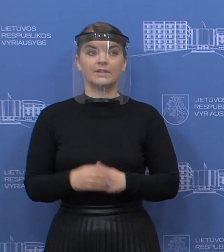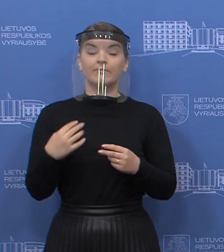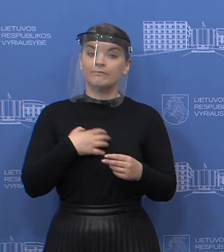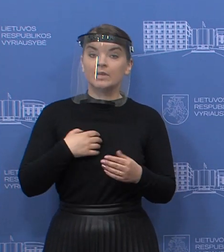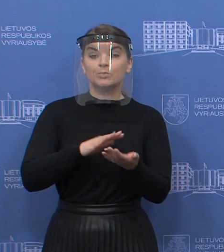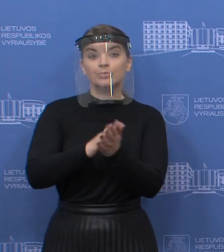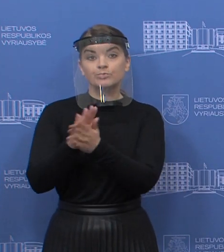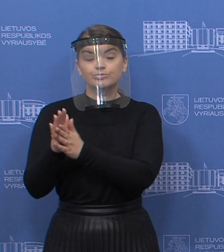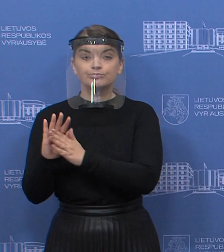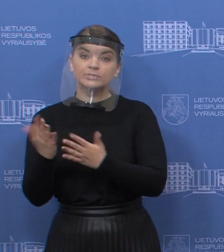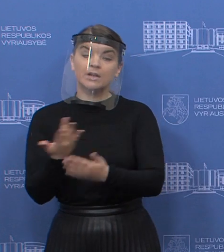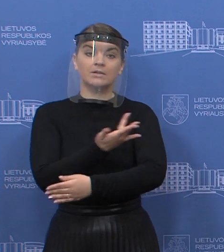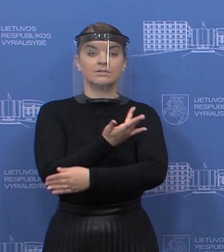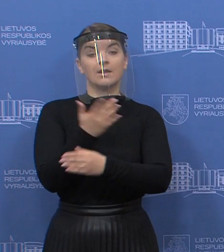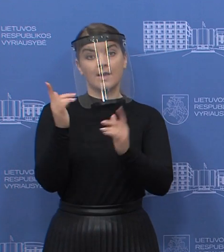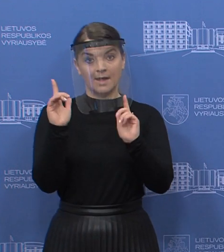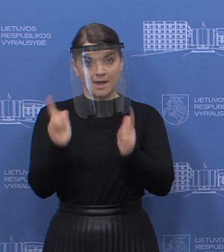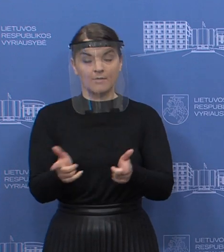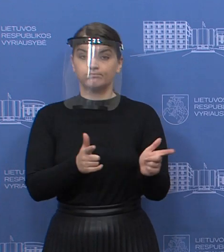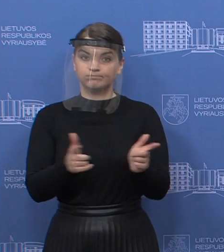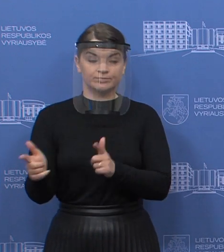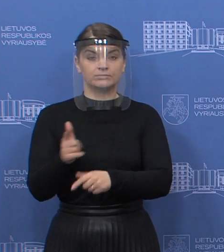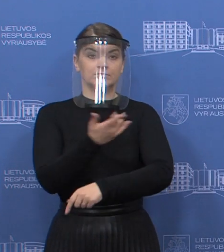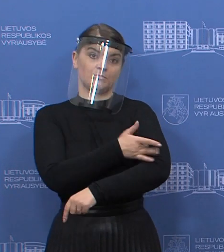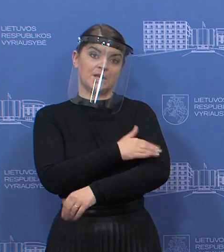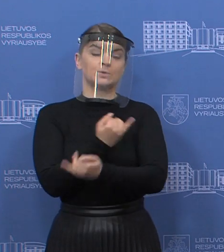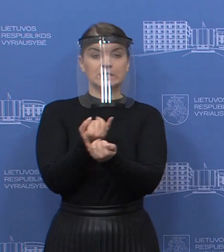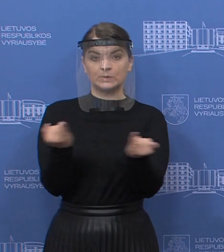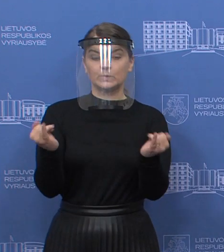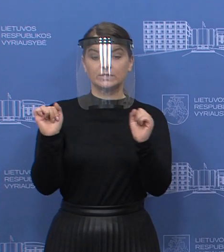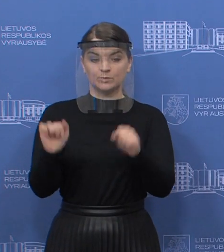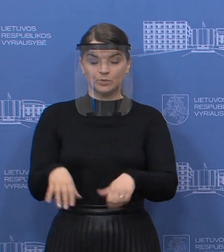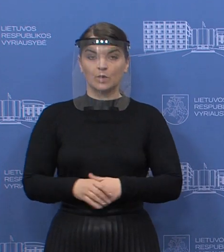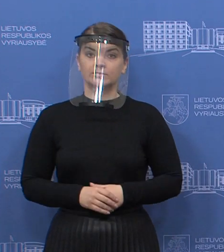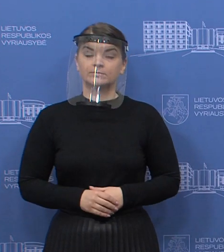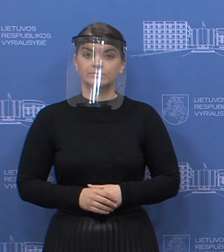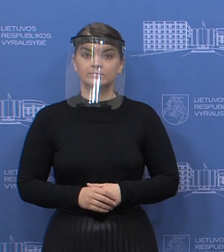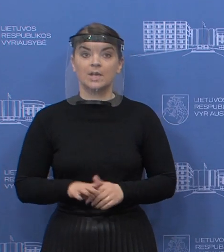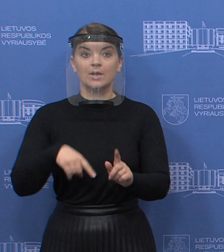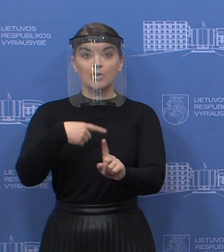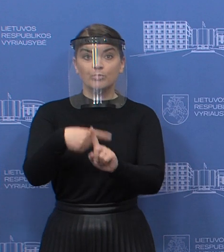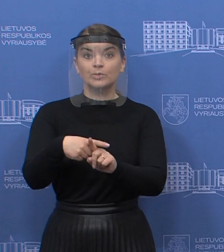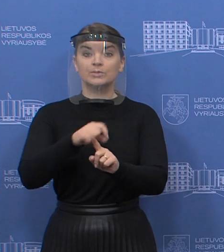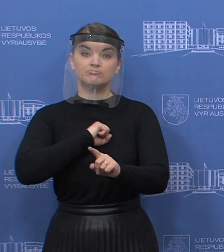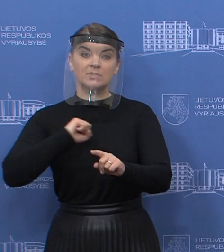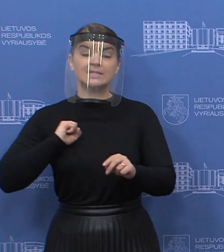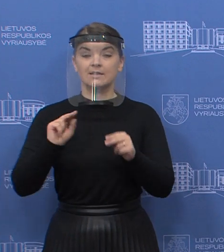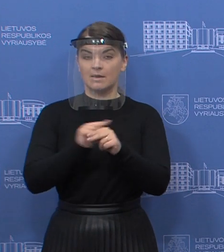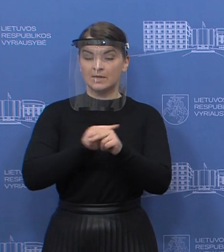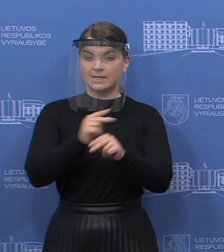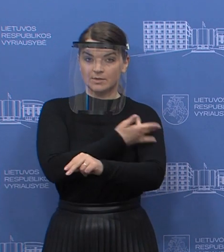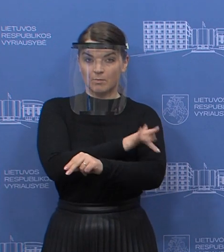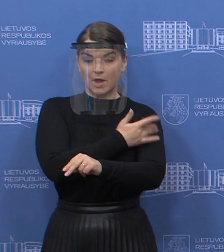gali pradėti šitas paslaugas teikti. Taip pat priimtas sprendimas atnojantį medicinės rehabilitacijos paslaugas,